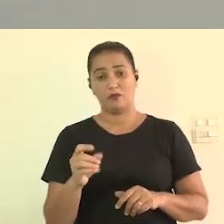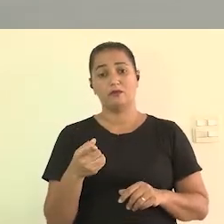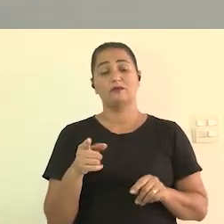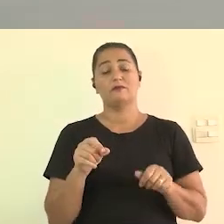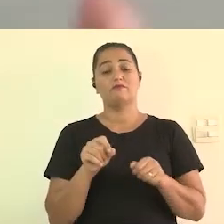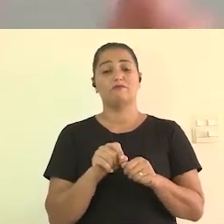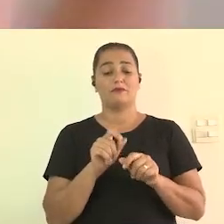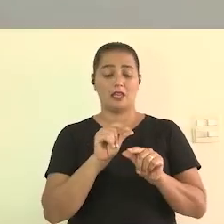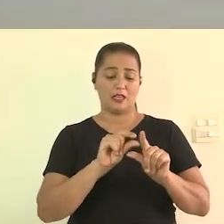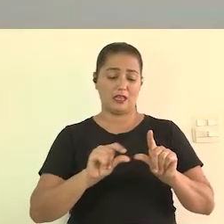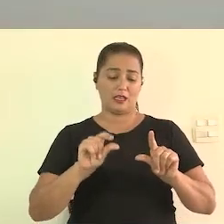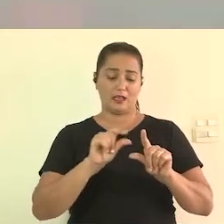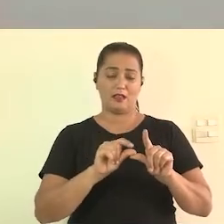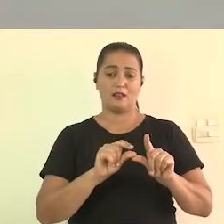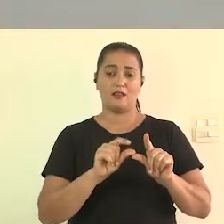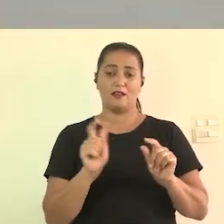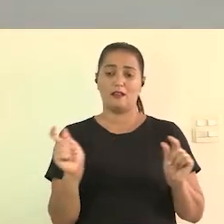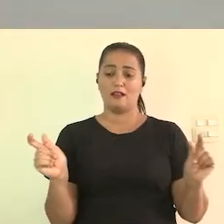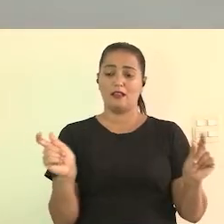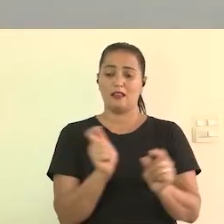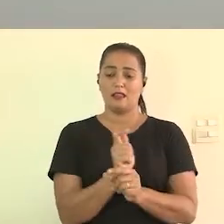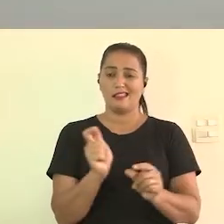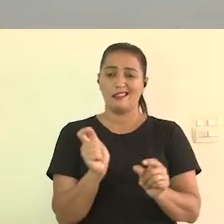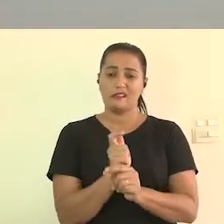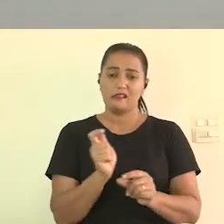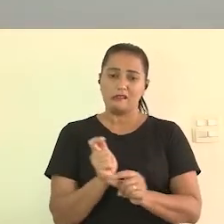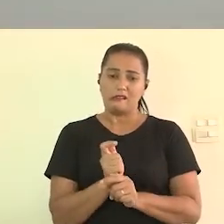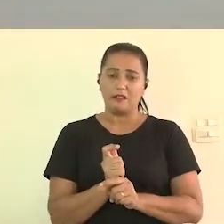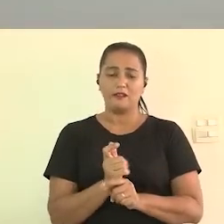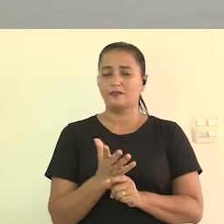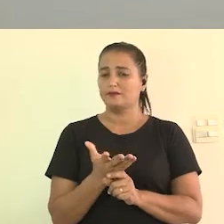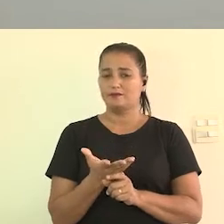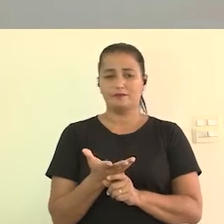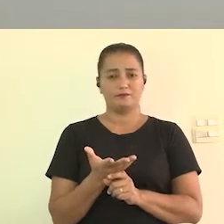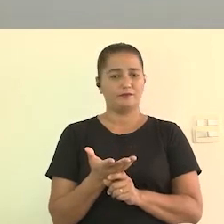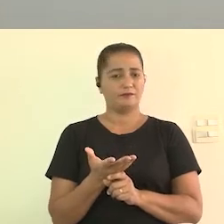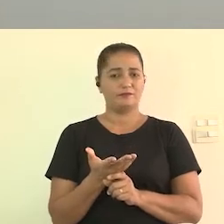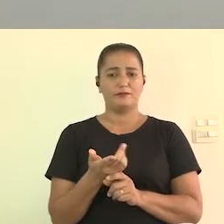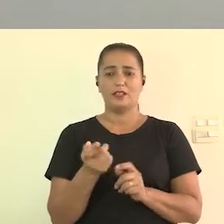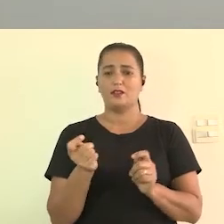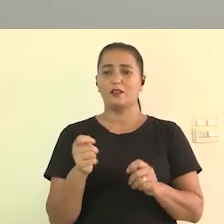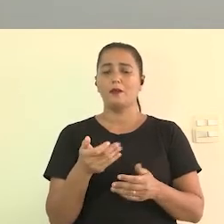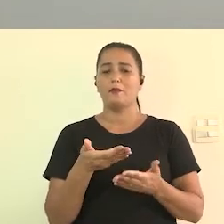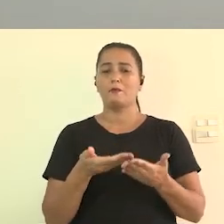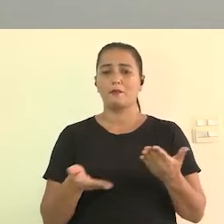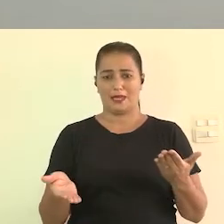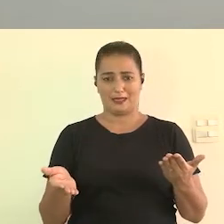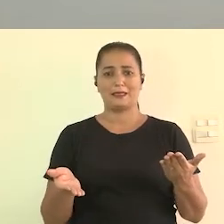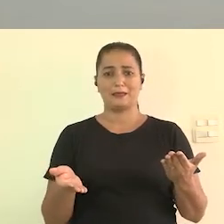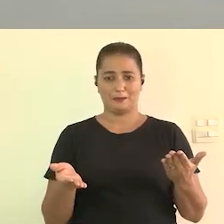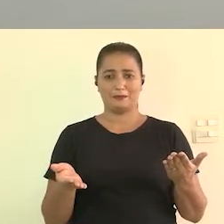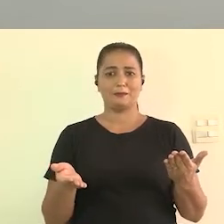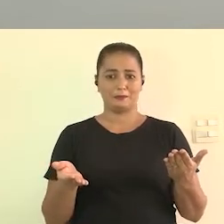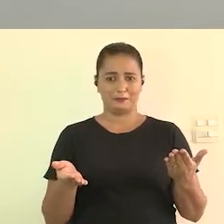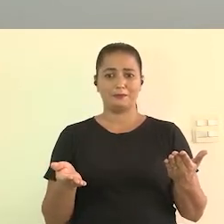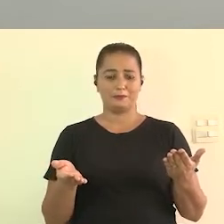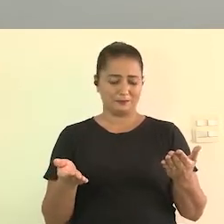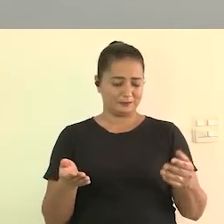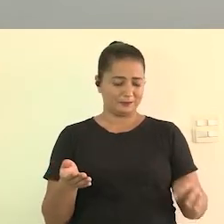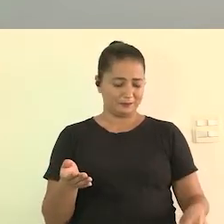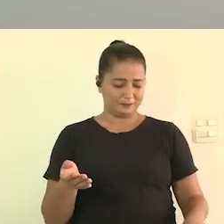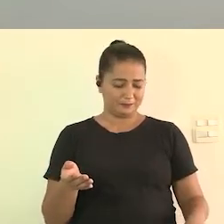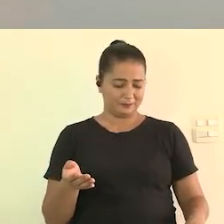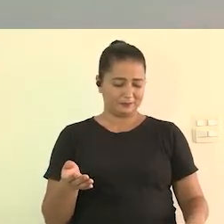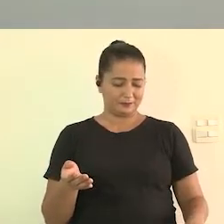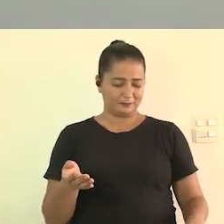fazer a Legenda engessada vamos dizer assim meio que tira um pouco vamos dizer assim a